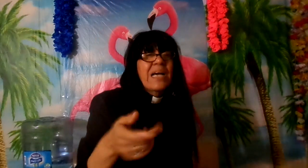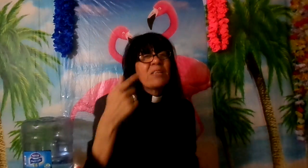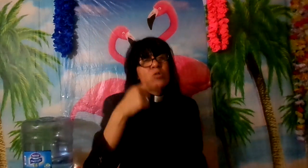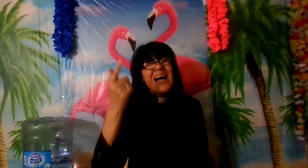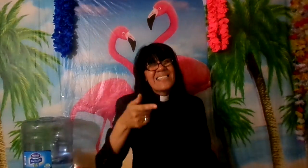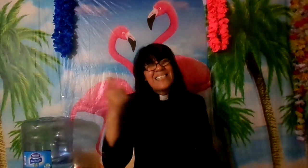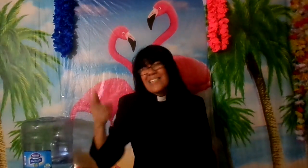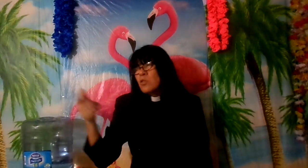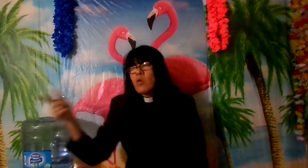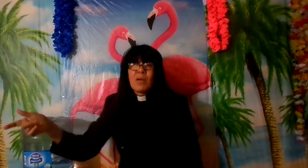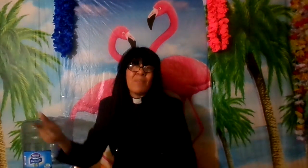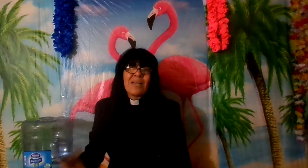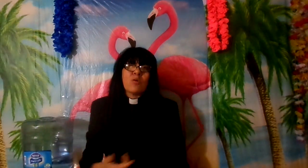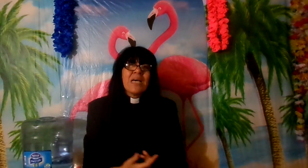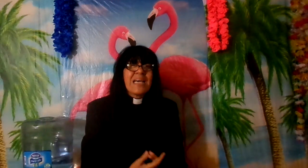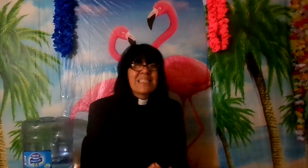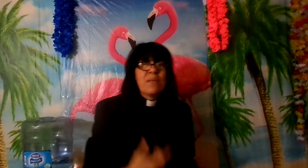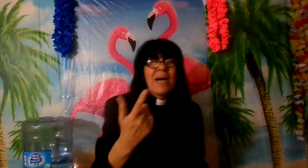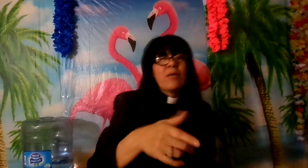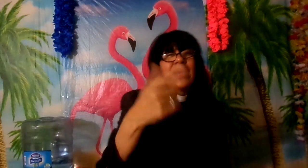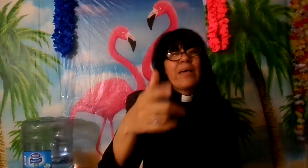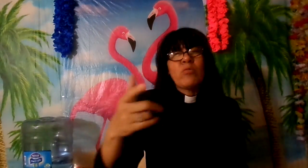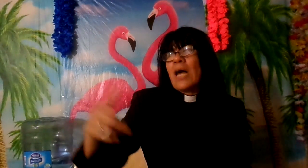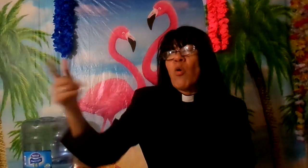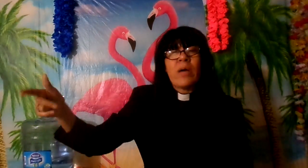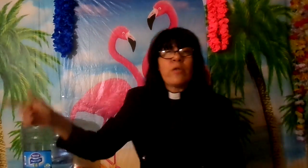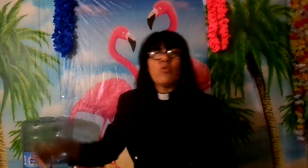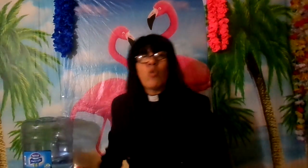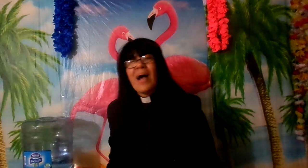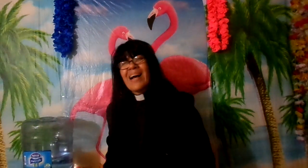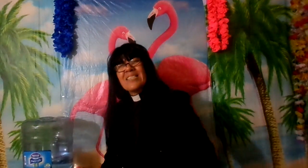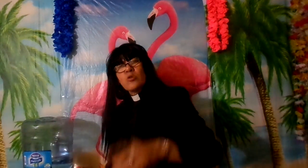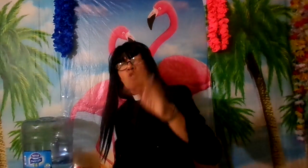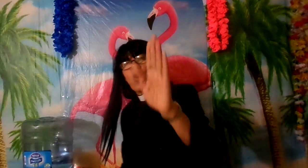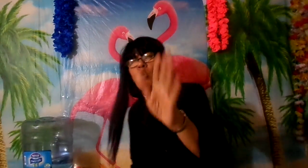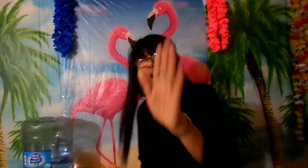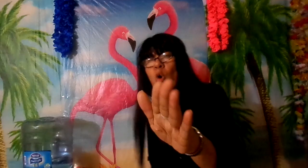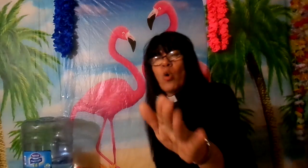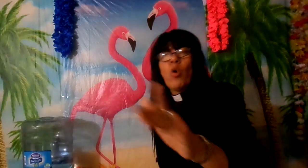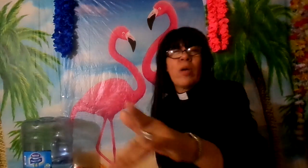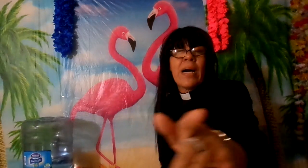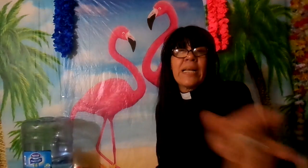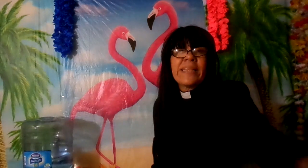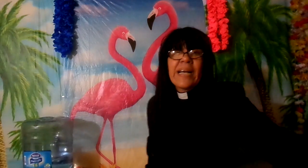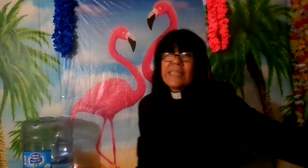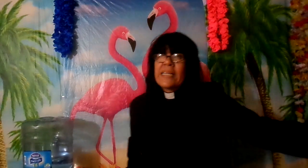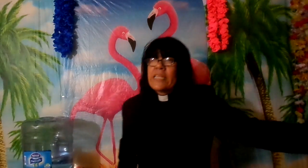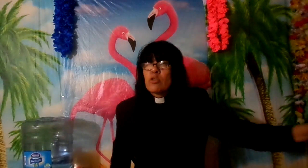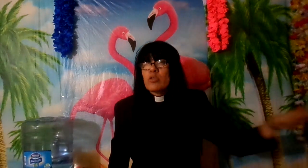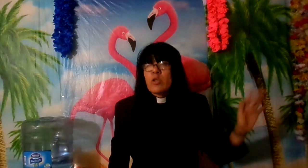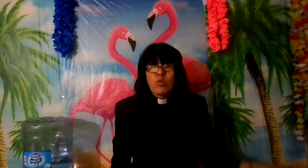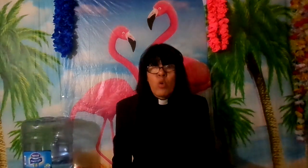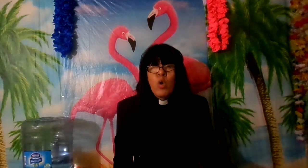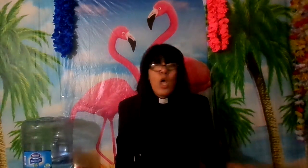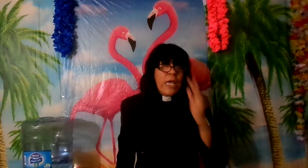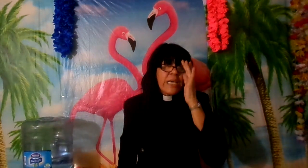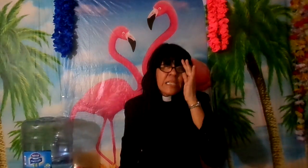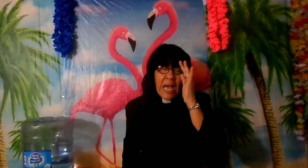¿qué tú haces diciéndole a un hermano? esa hermana es una loca de YouTube ¿acaso son locos los evangelistas que están dentro de YouTube? y las